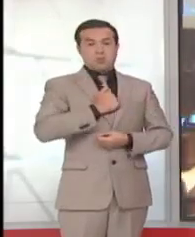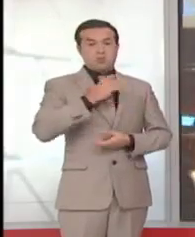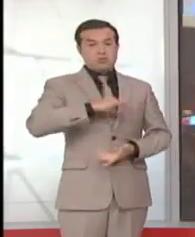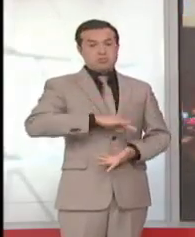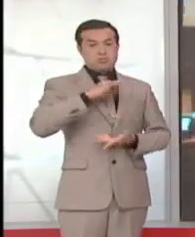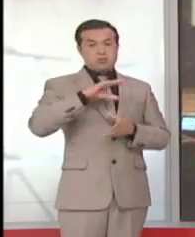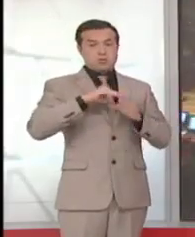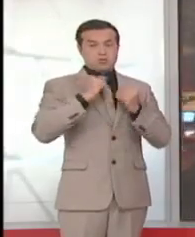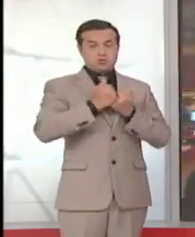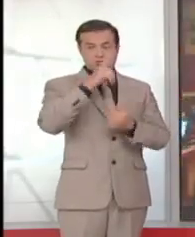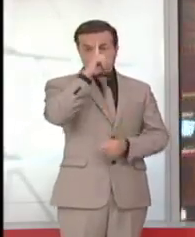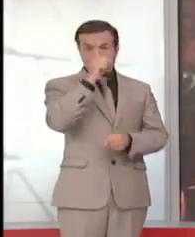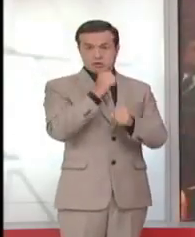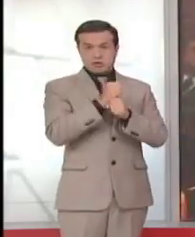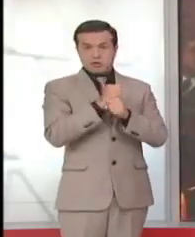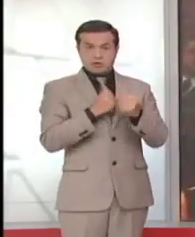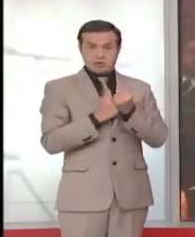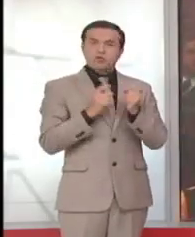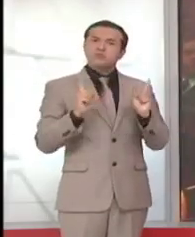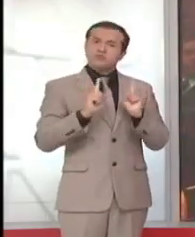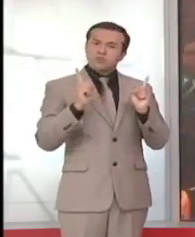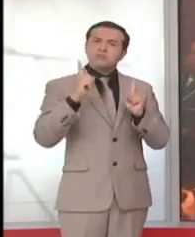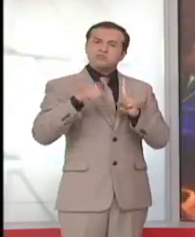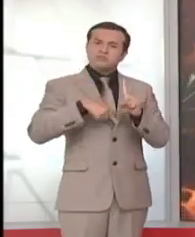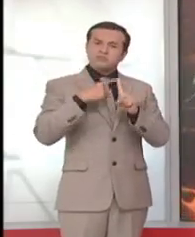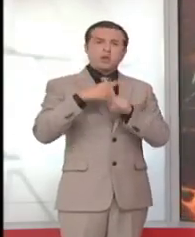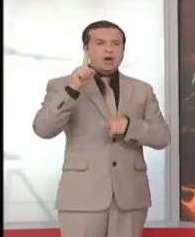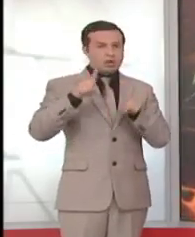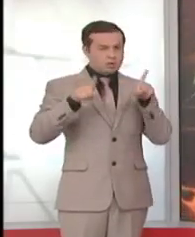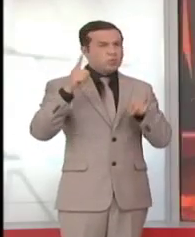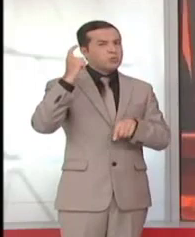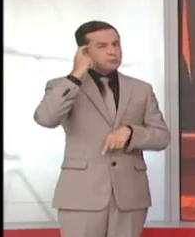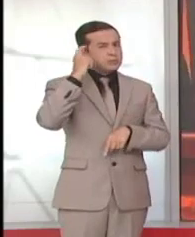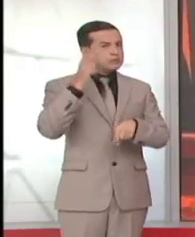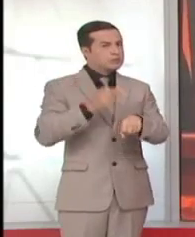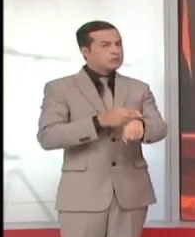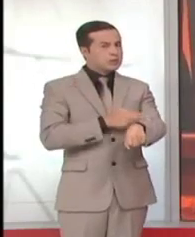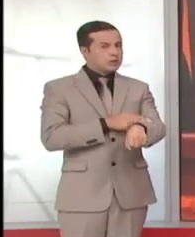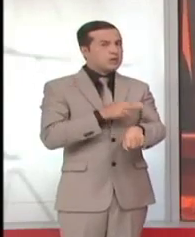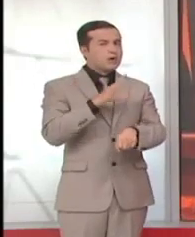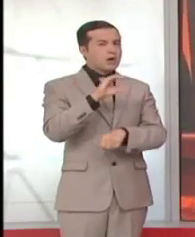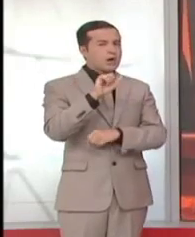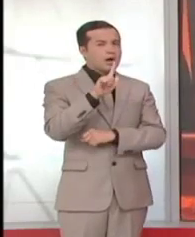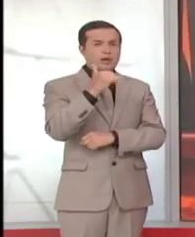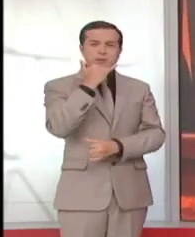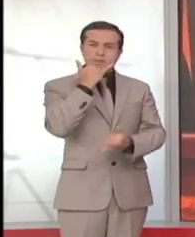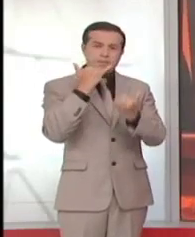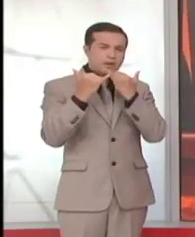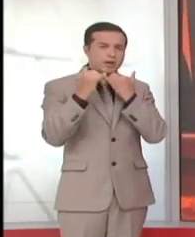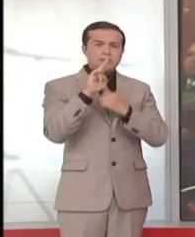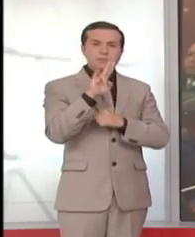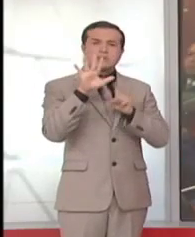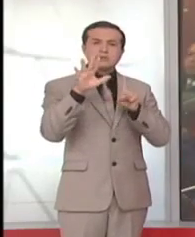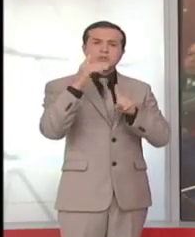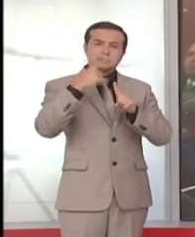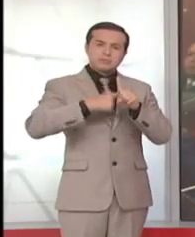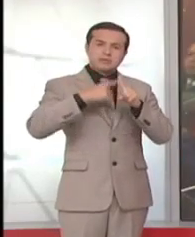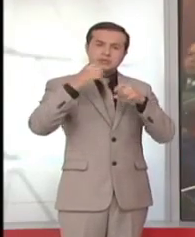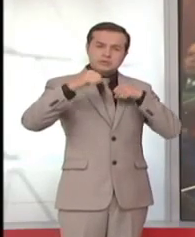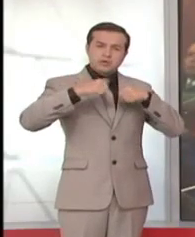Comisión de los Trabajadores, pero sí para señalar los excesos que a su criterio había cometido el CAL en la sesión del 26 de mayo. Y en virtud del país ya terminemos